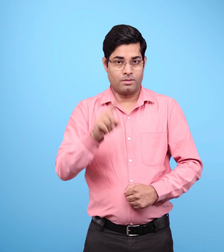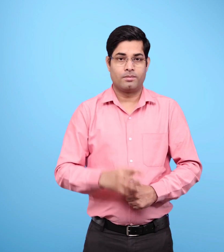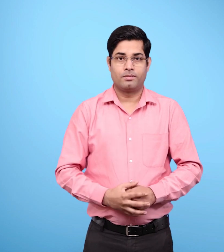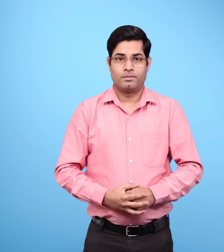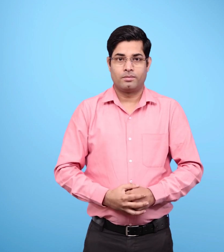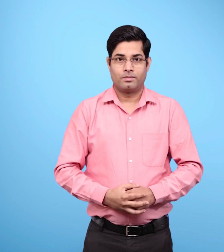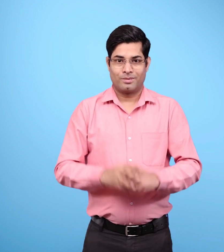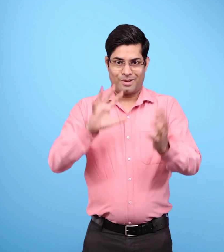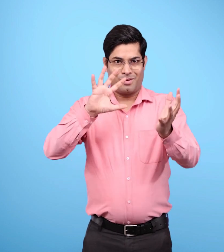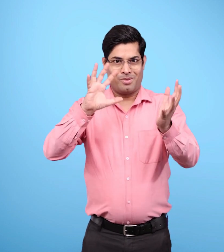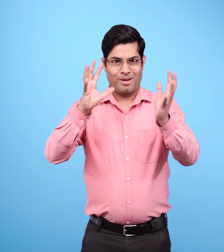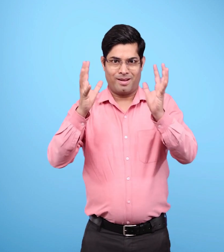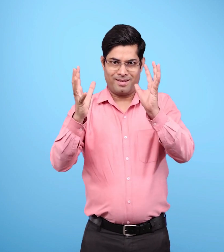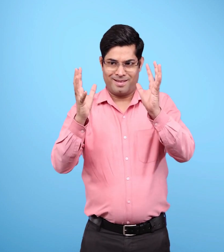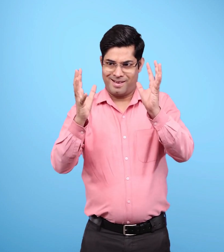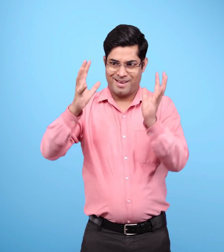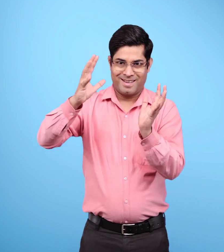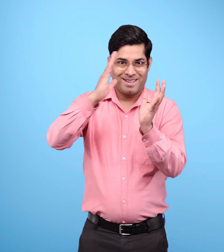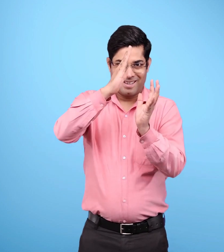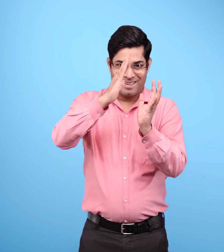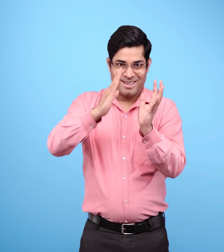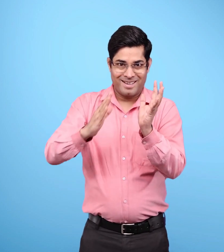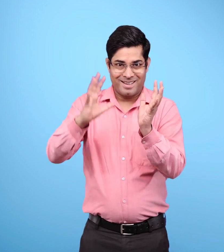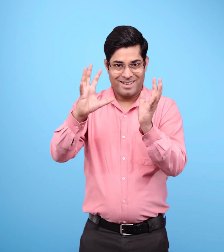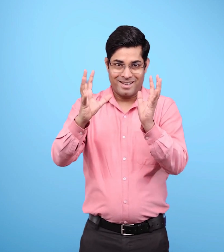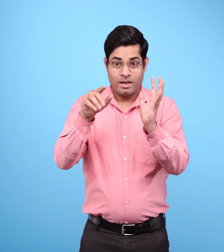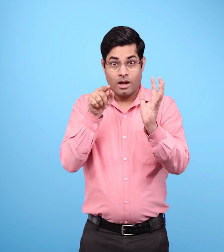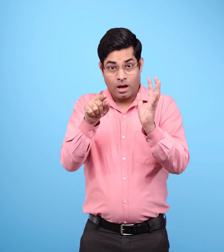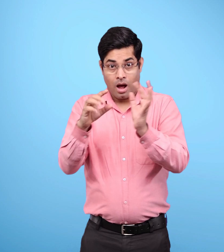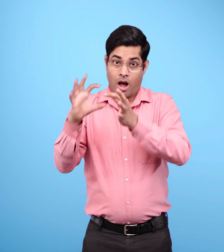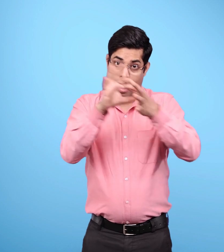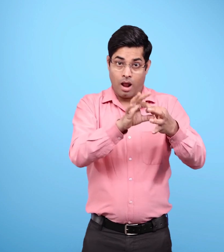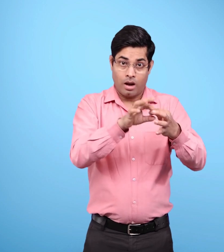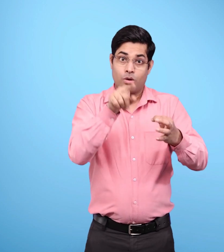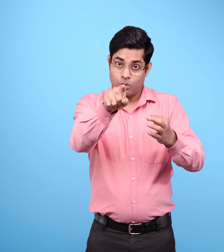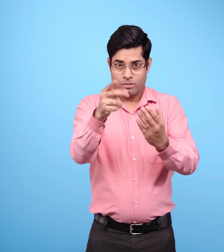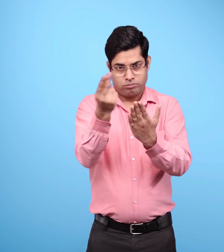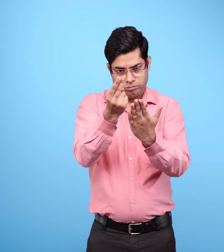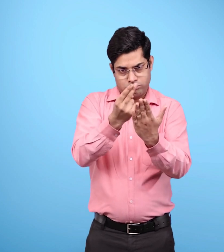पहला, प्रित्वी के अपने अक्ष पर जुकाओ को दर्शाने के लिए एक चित्र बनाईए